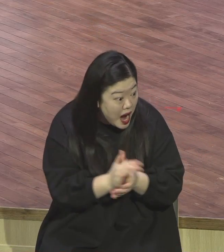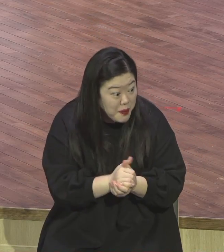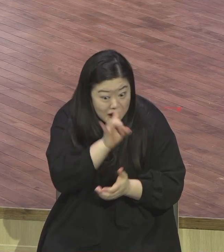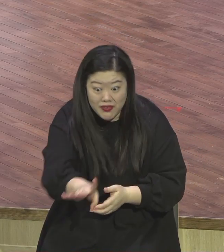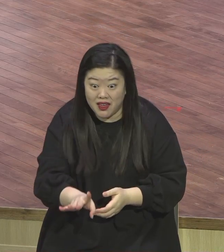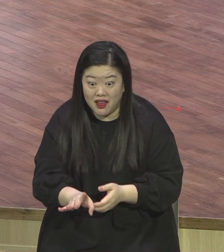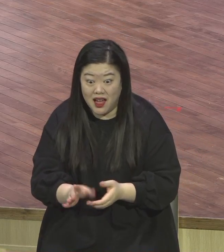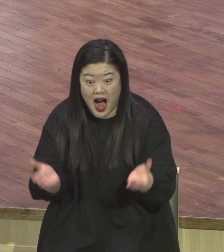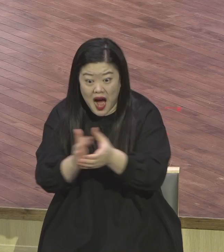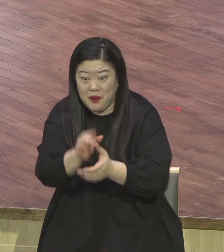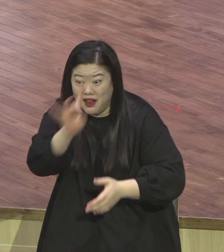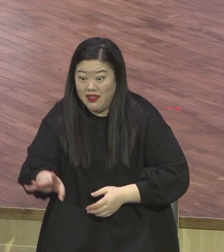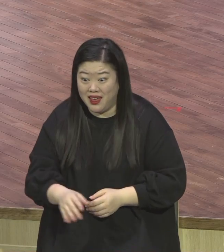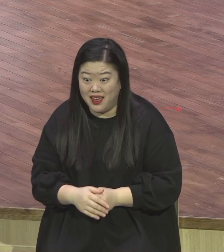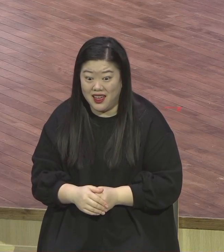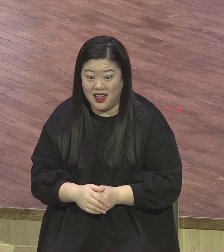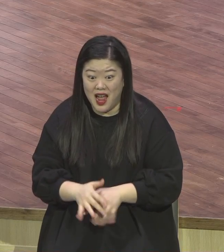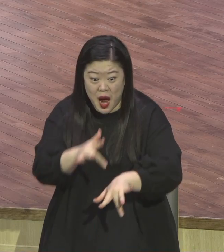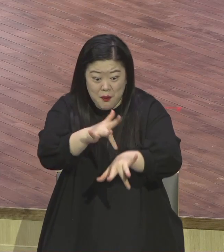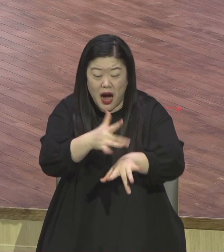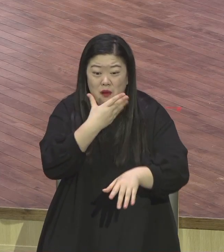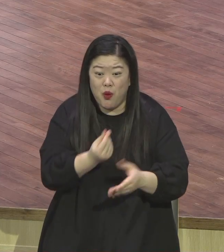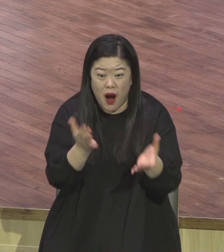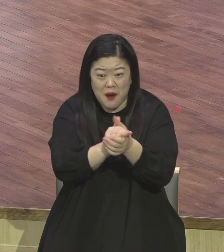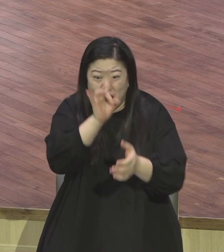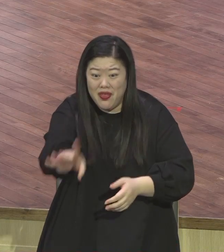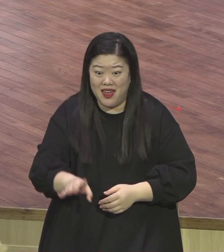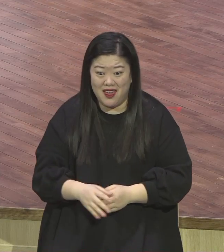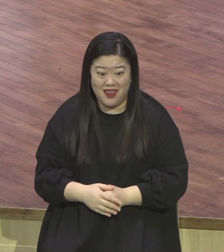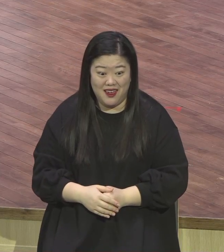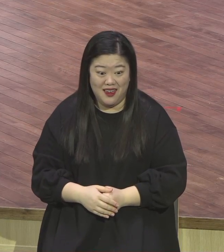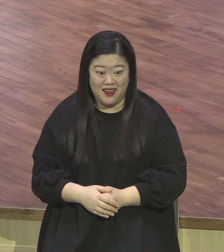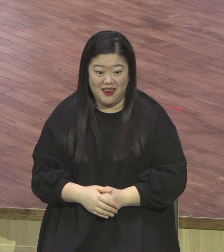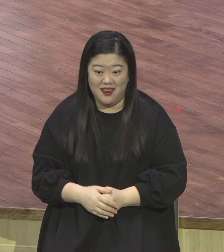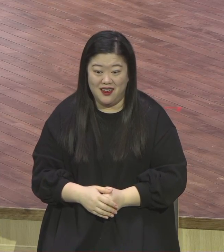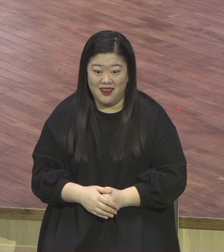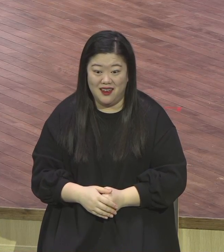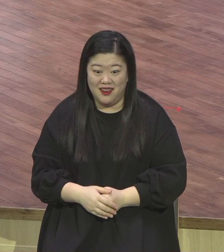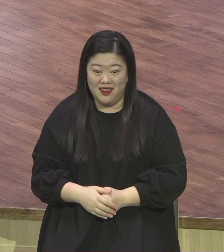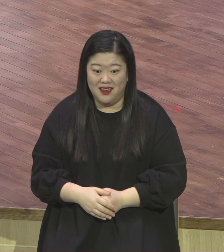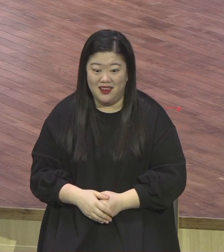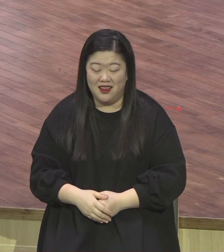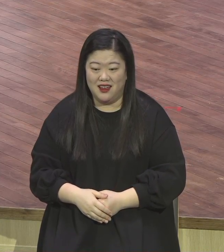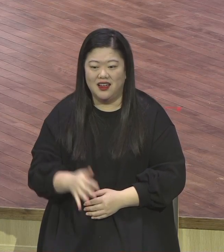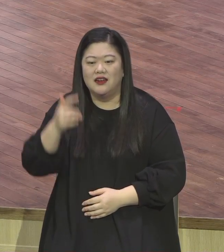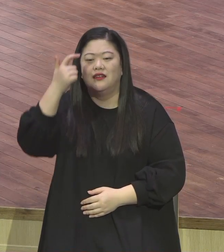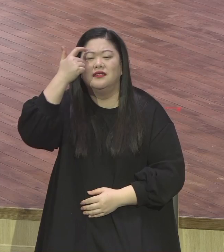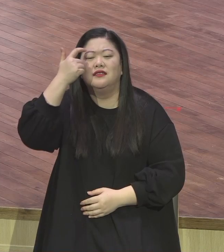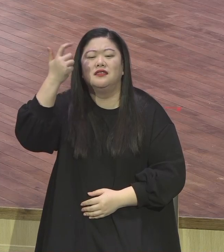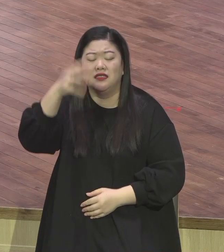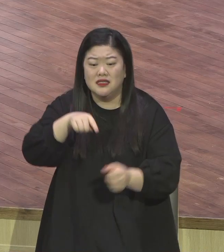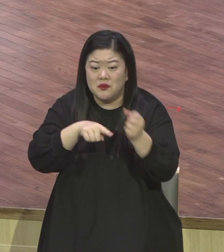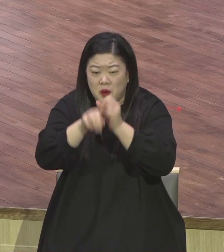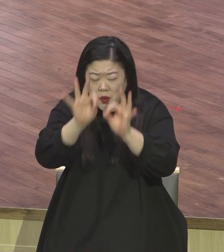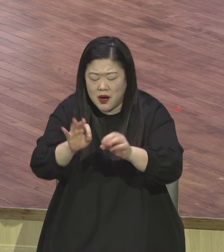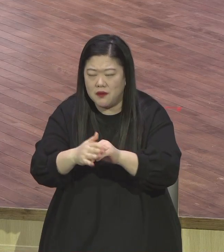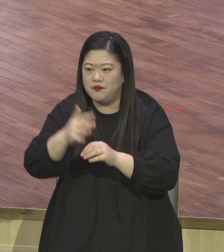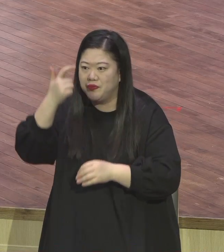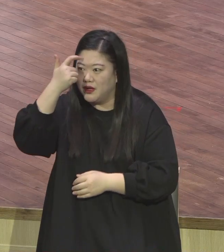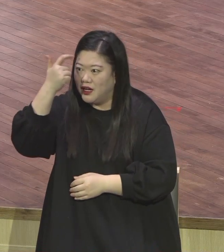이 내용을 잘 보면요 영적 본질에서 벗어난 것입니다 영적 본질에 벗어나